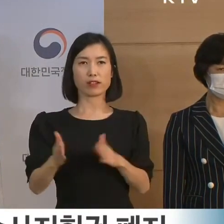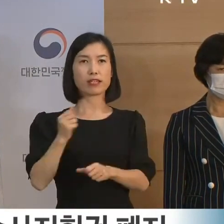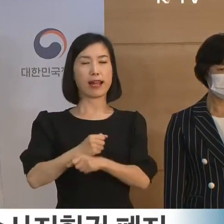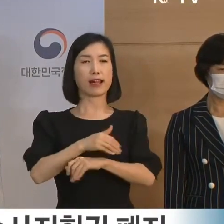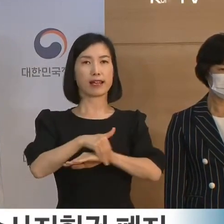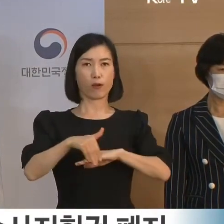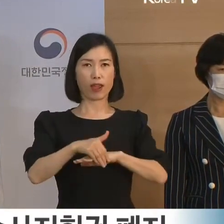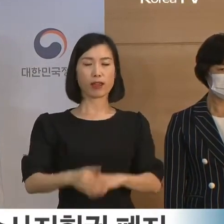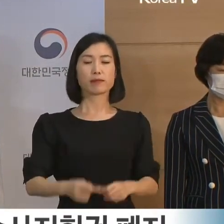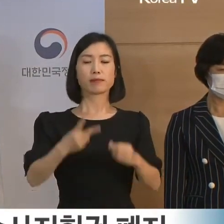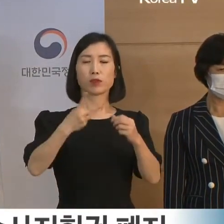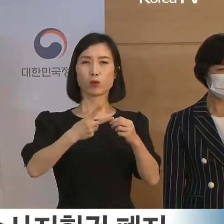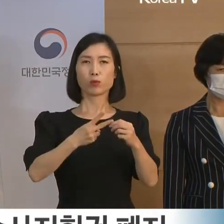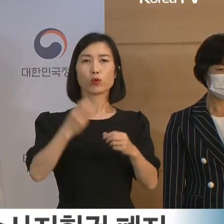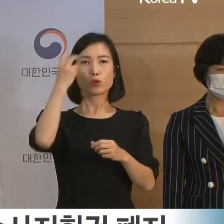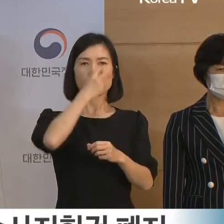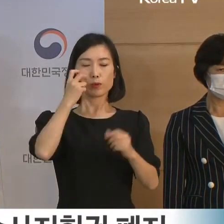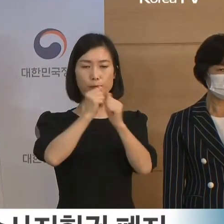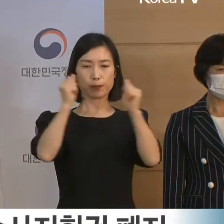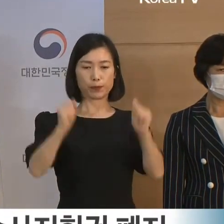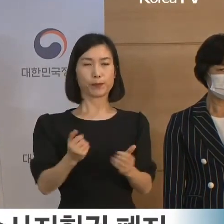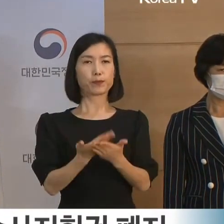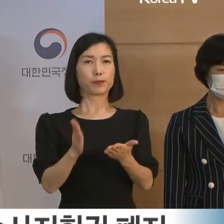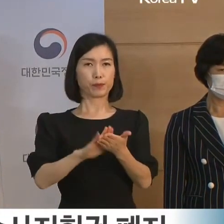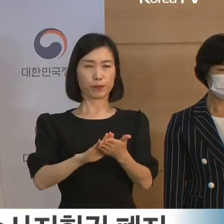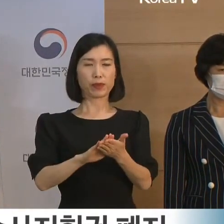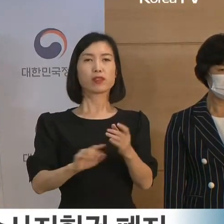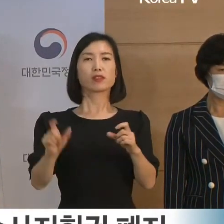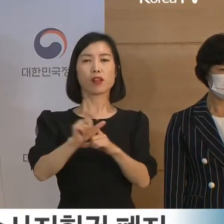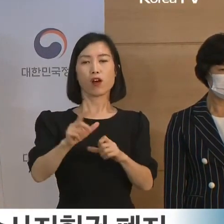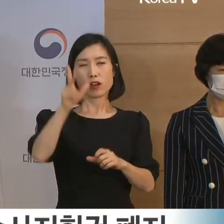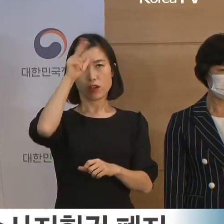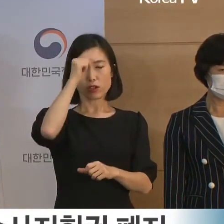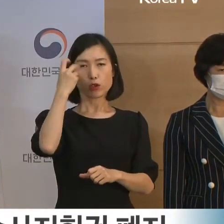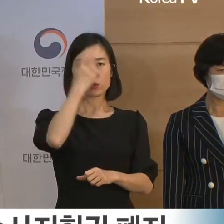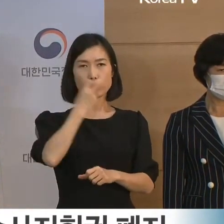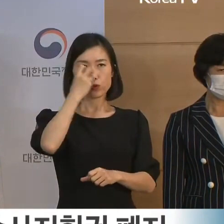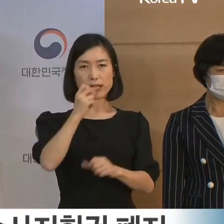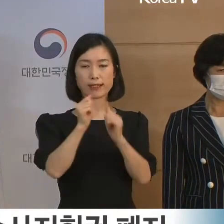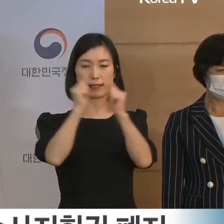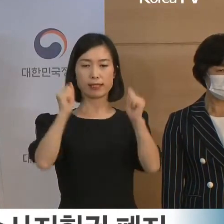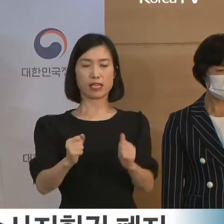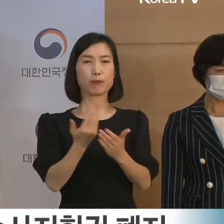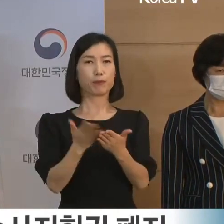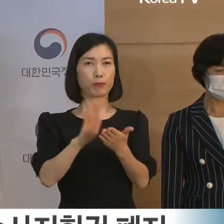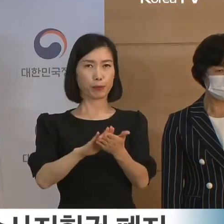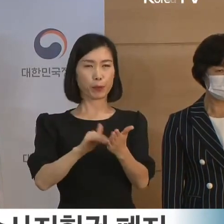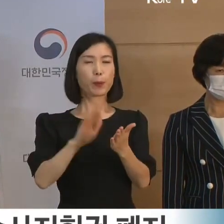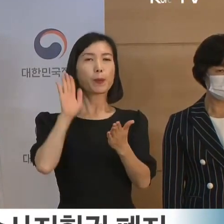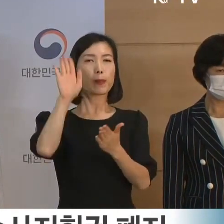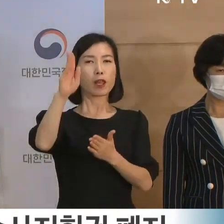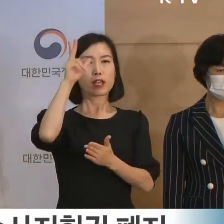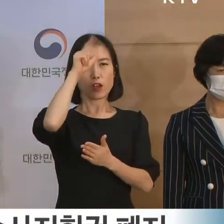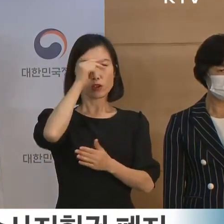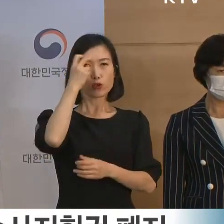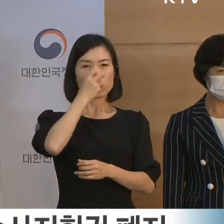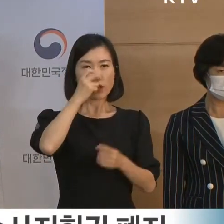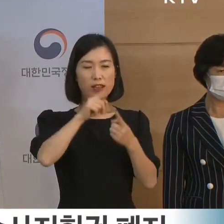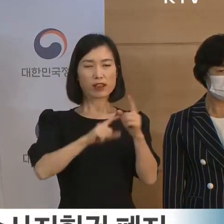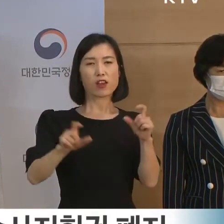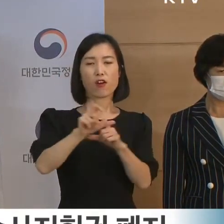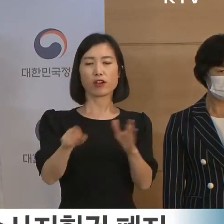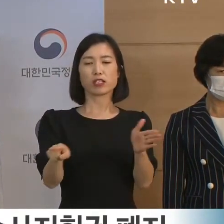둘째, 수사조직 개편과 함께 경찰의 수사 시스템을 혁신하여 경찰 수사에 대한